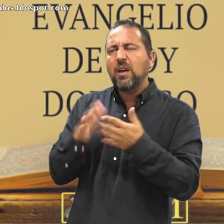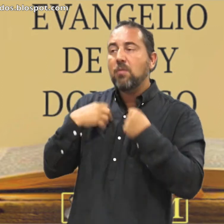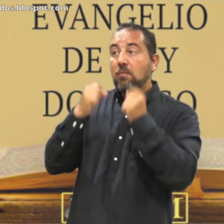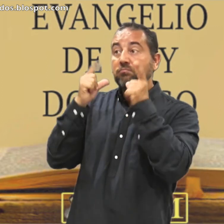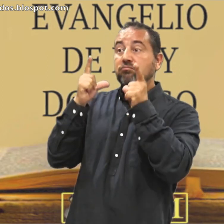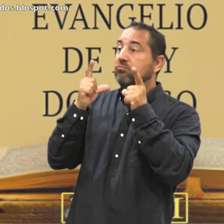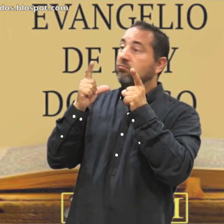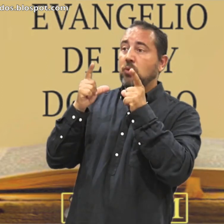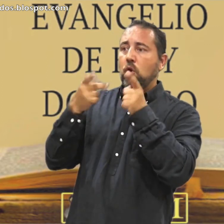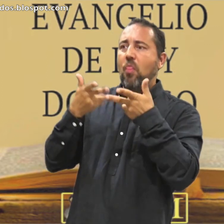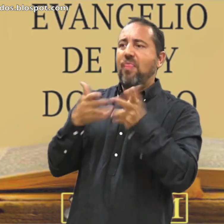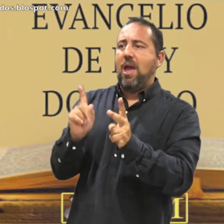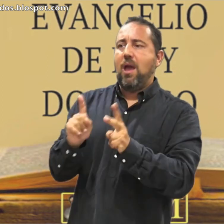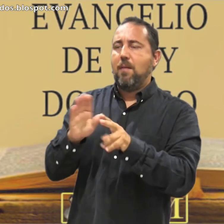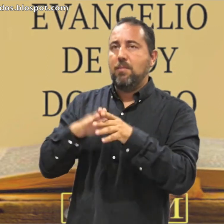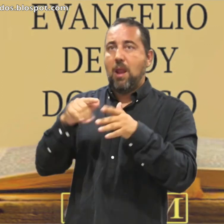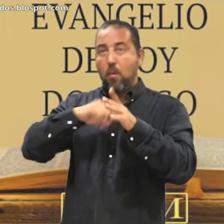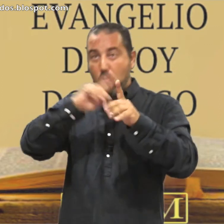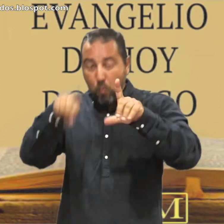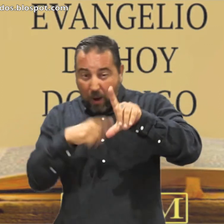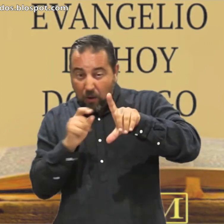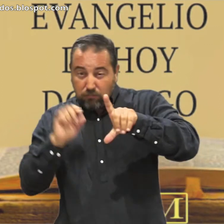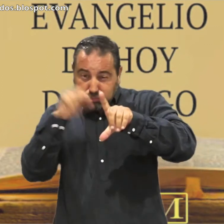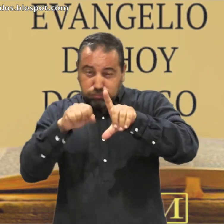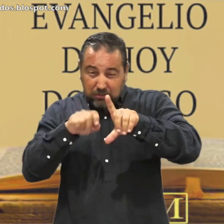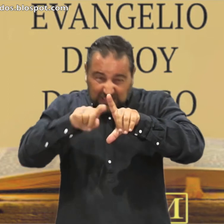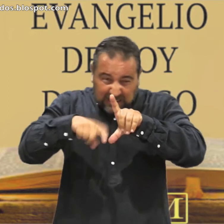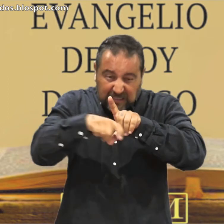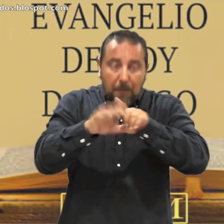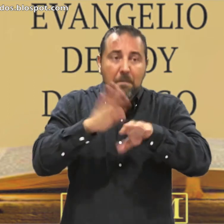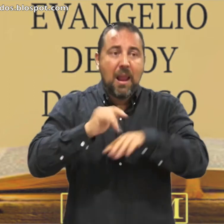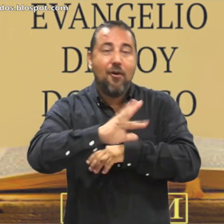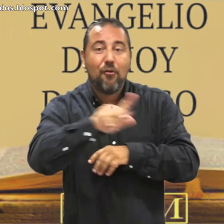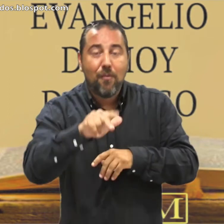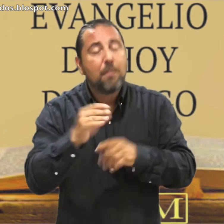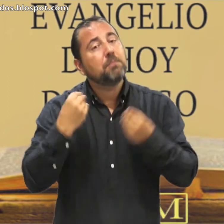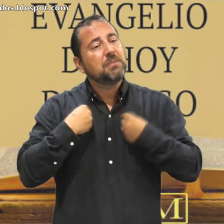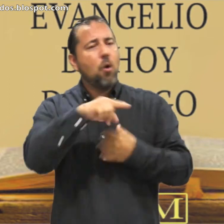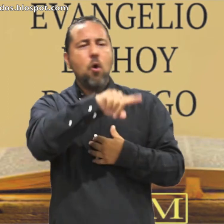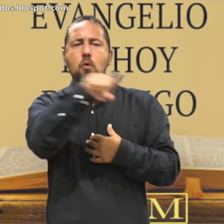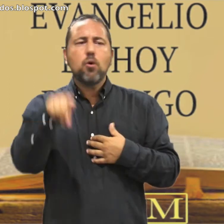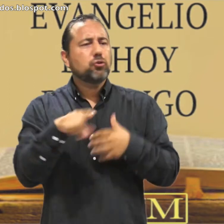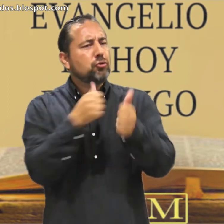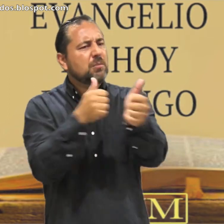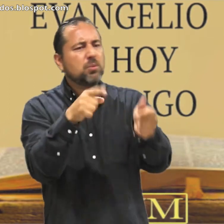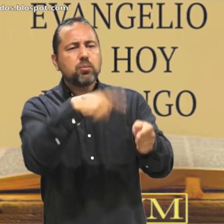Venaría Y no Le dejaría Abrir Un boquete En la casa Lo mismo